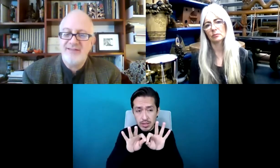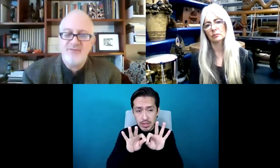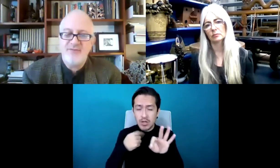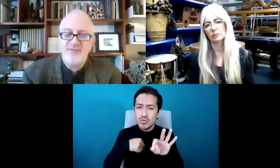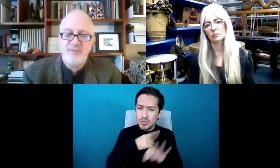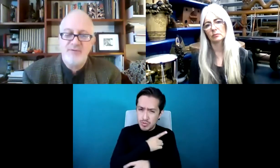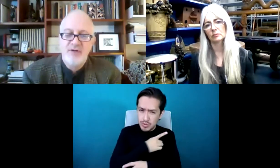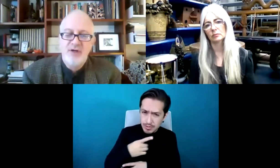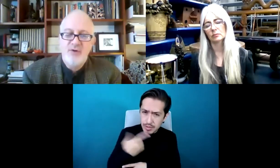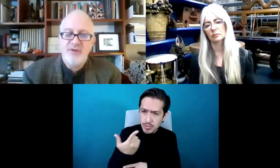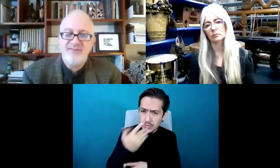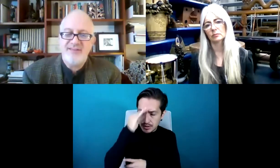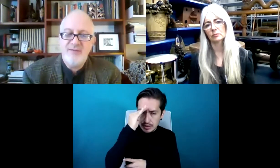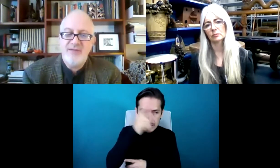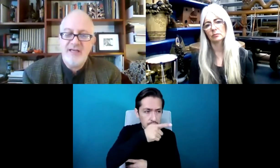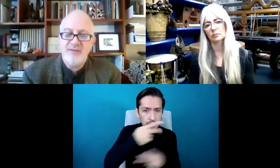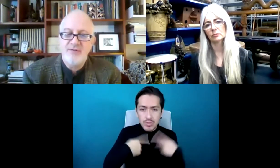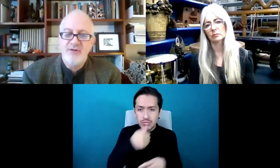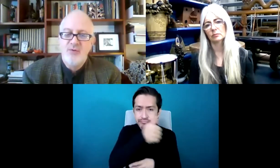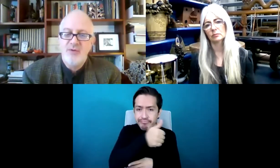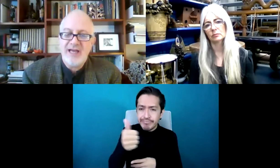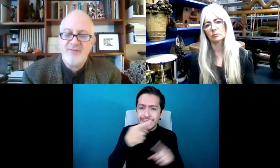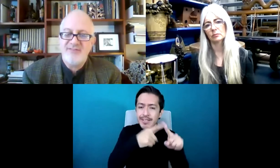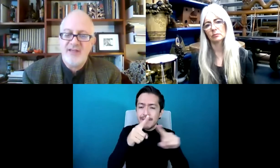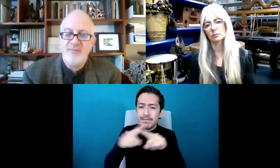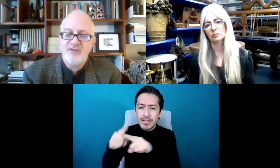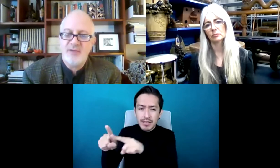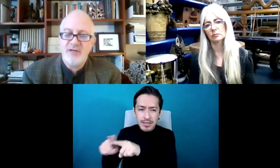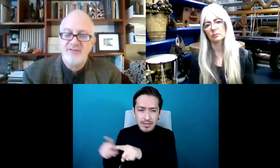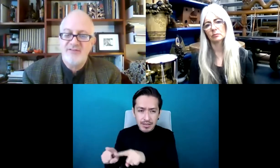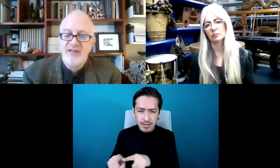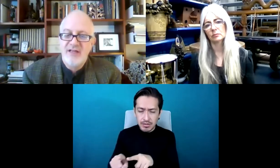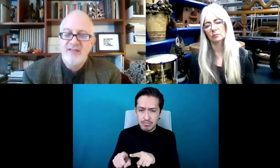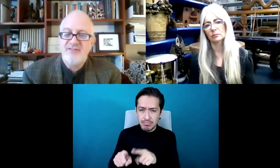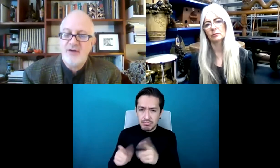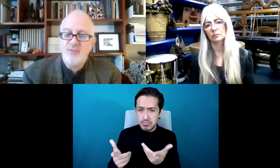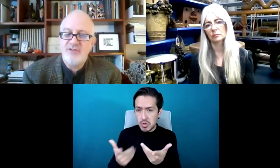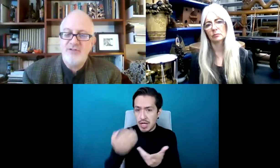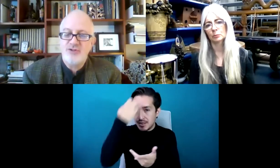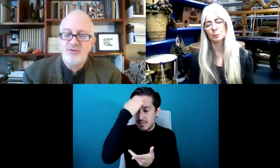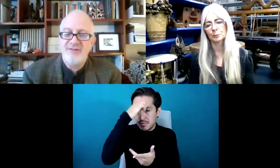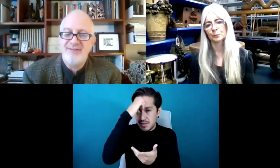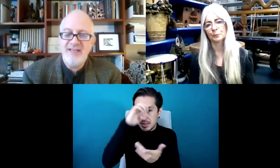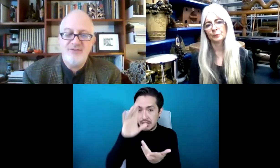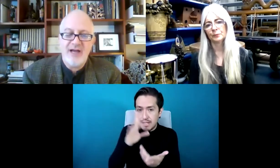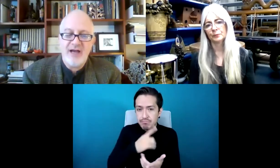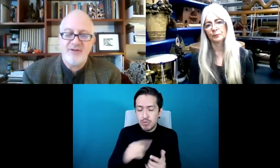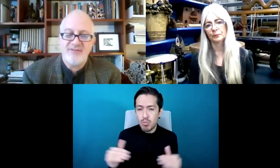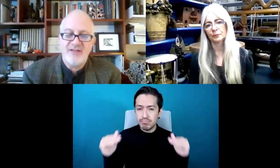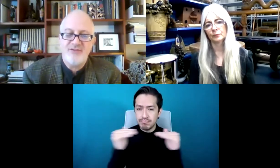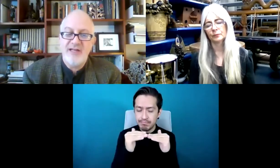debemos asumir que distintas personas con la misma etiqueta van a tener la misma